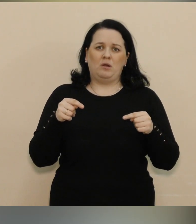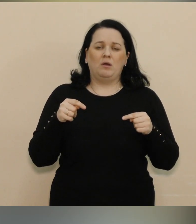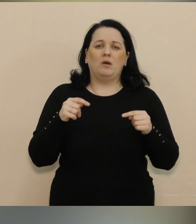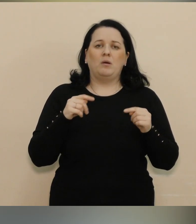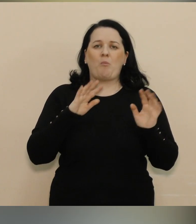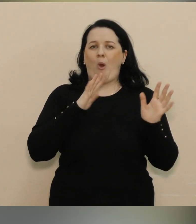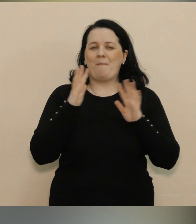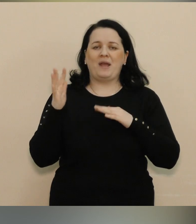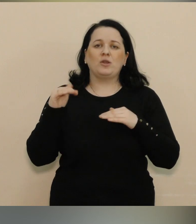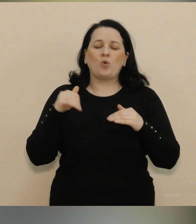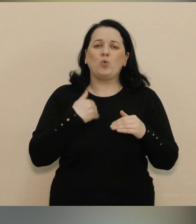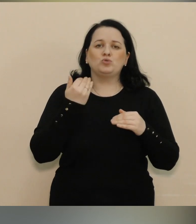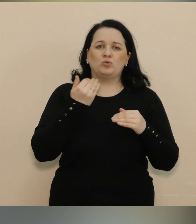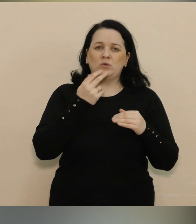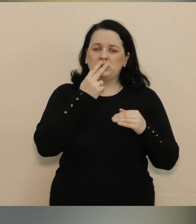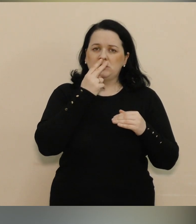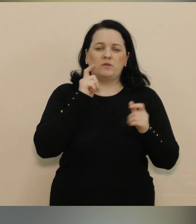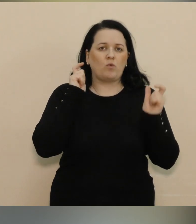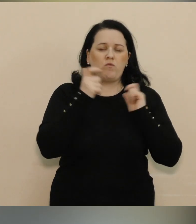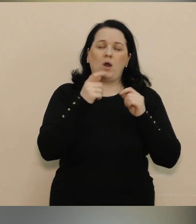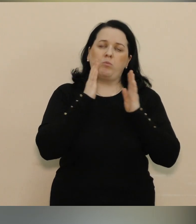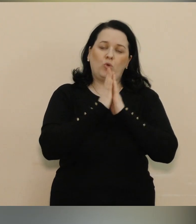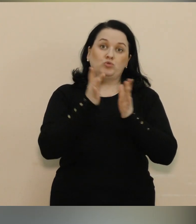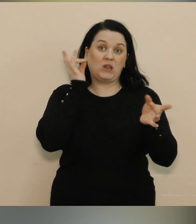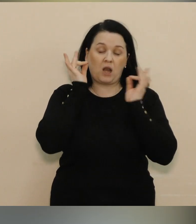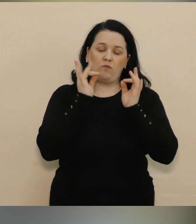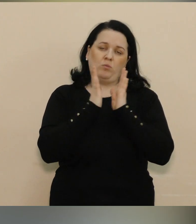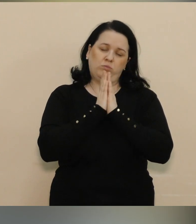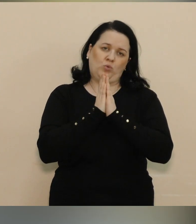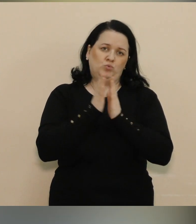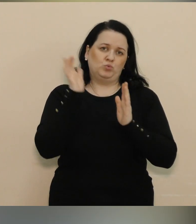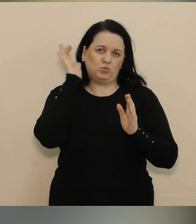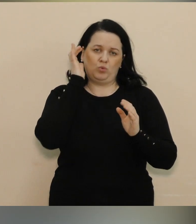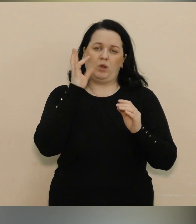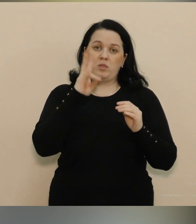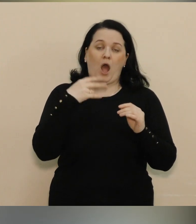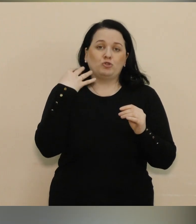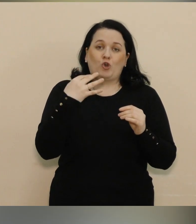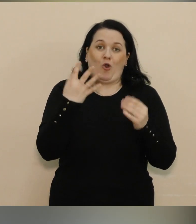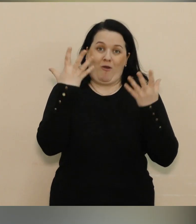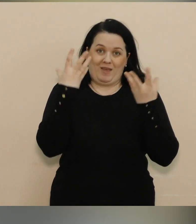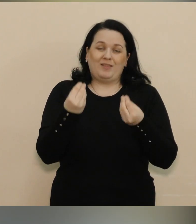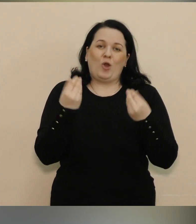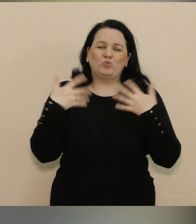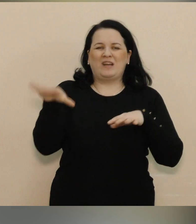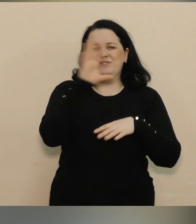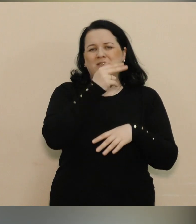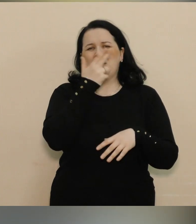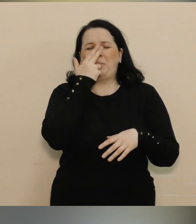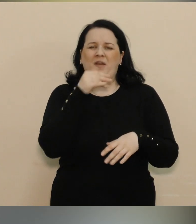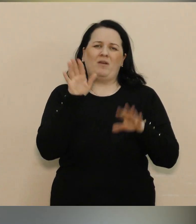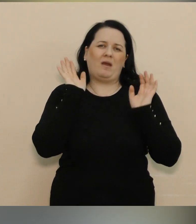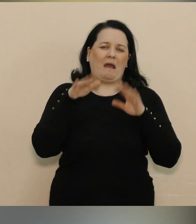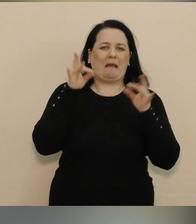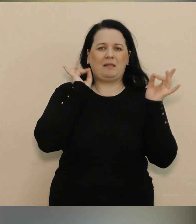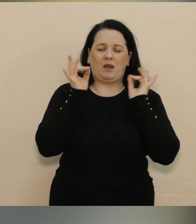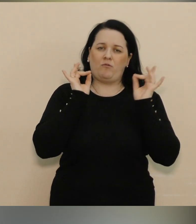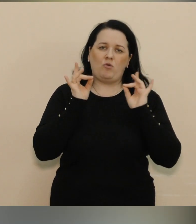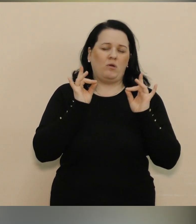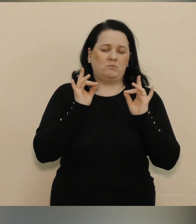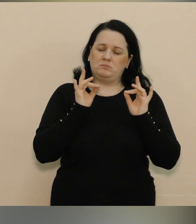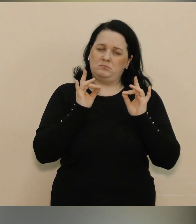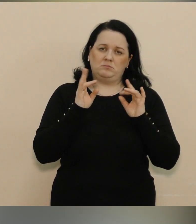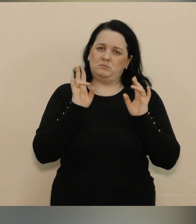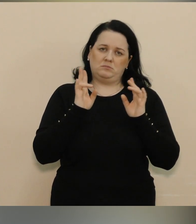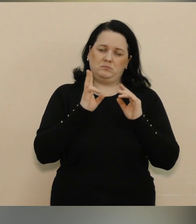Також хочу звернути увагу, реагуємо на повітряні тривоги. Розумію, що на 40-й день ми вже всі звикли до тривог, до